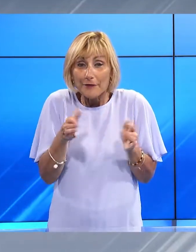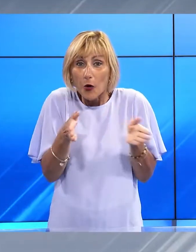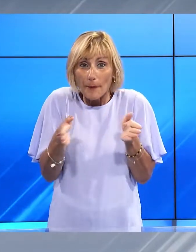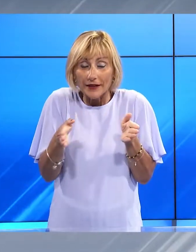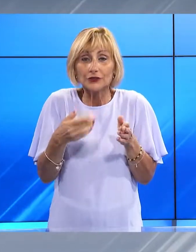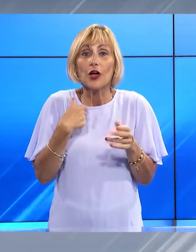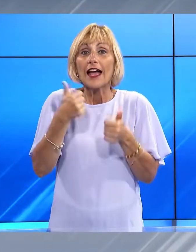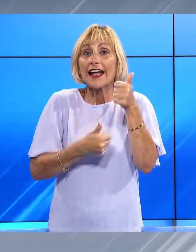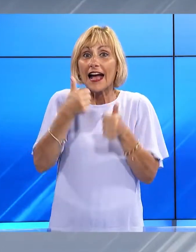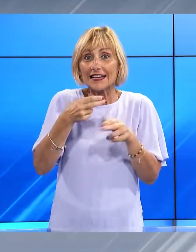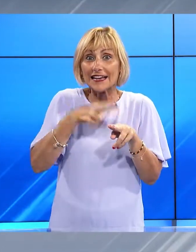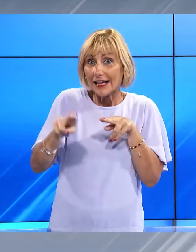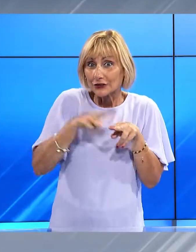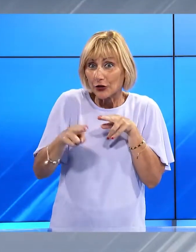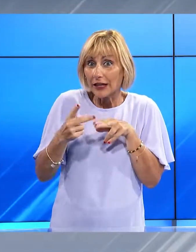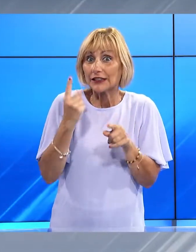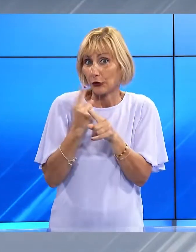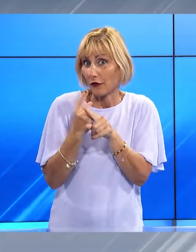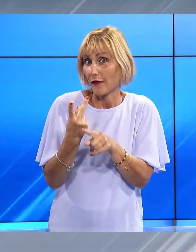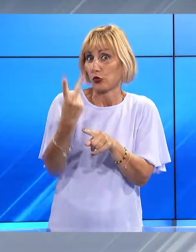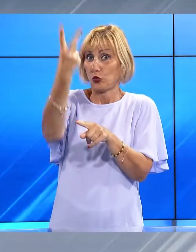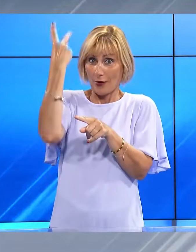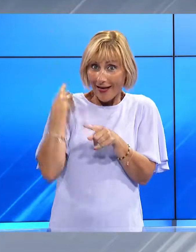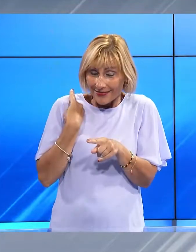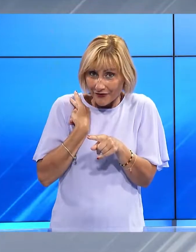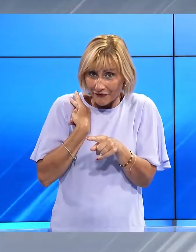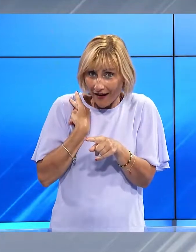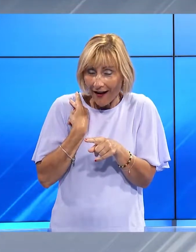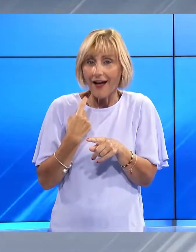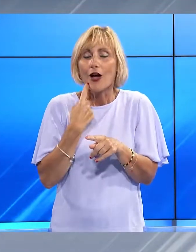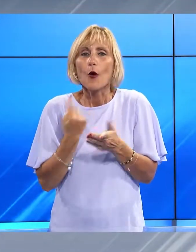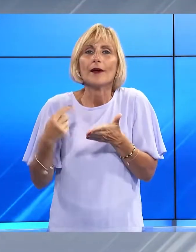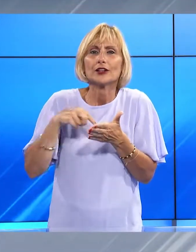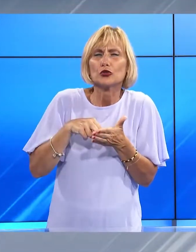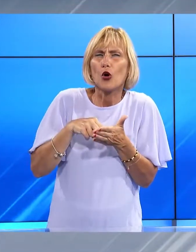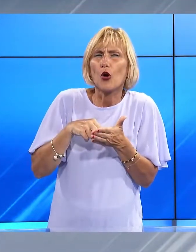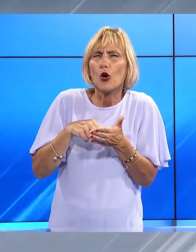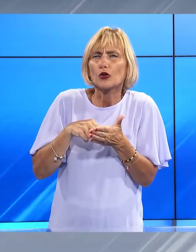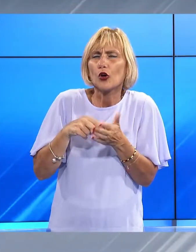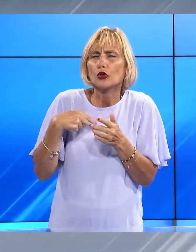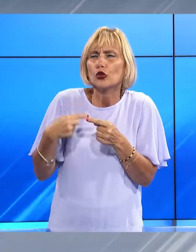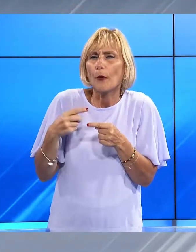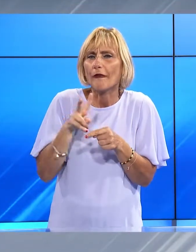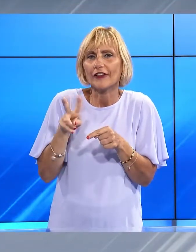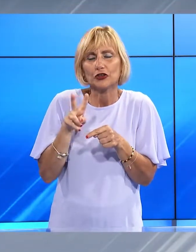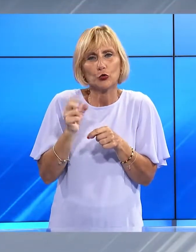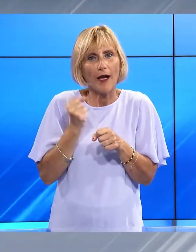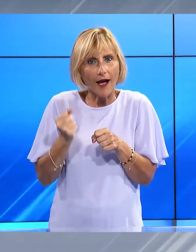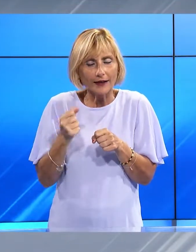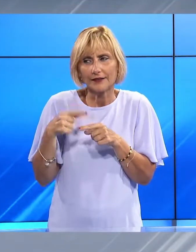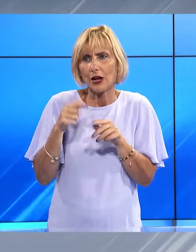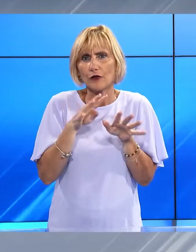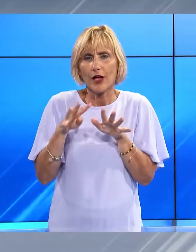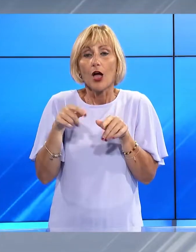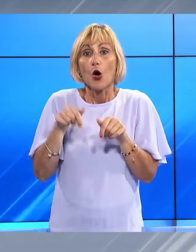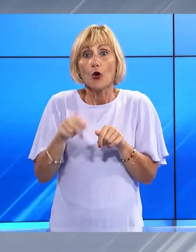nazionali due anni fa a Querceta. Era un ritorno dopo 20, all'epoca 21 anni, perché era dal 99, ora sono